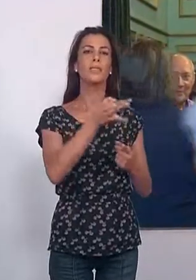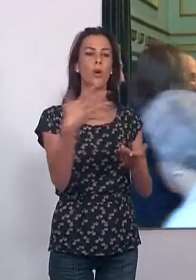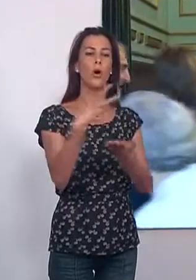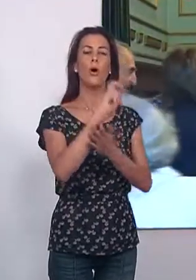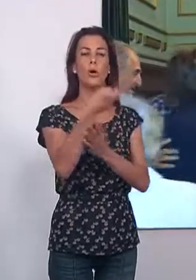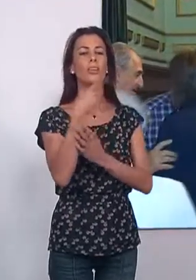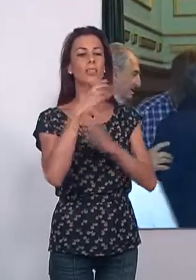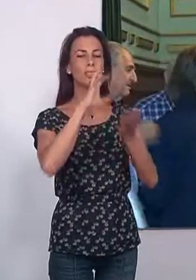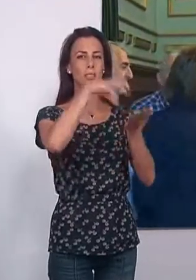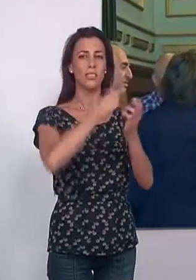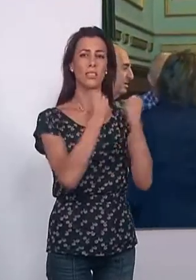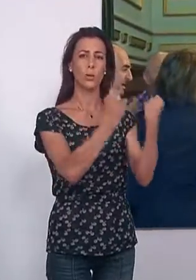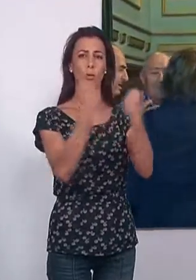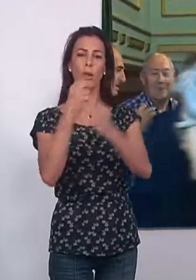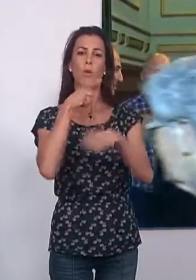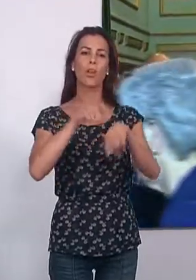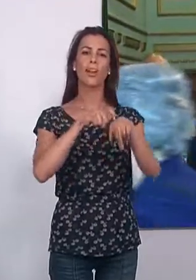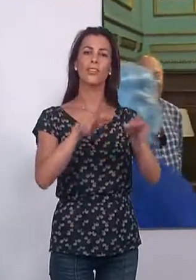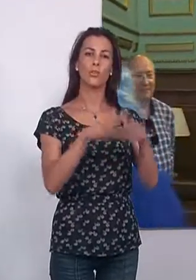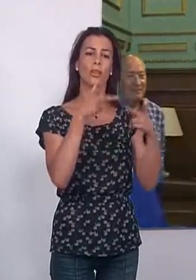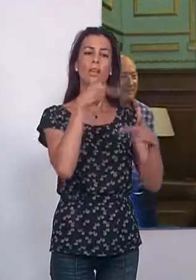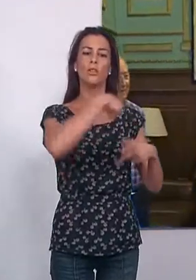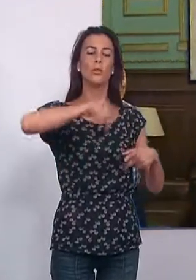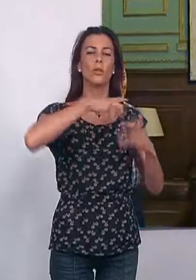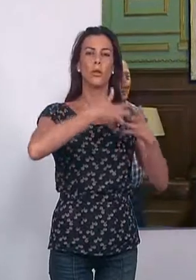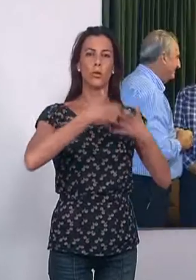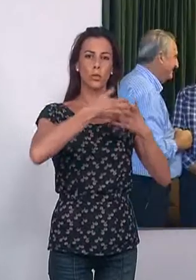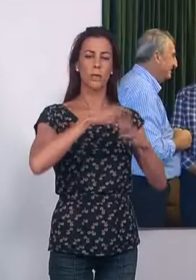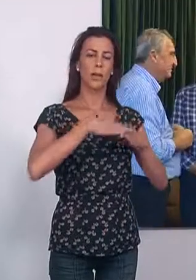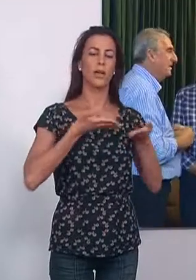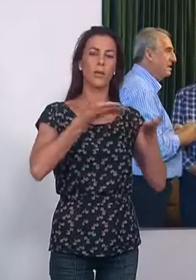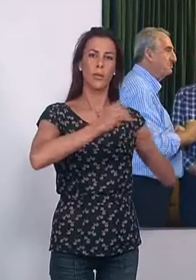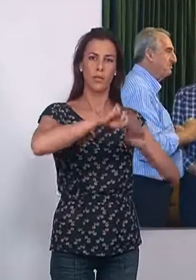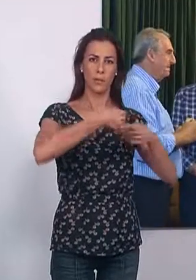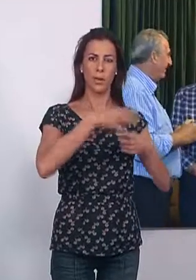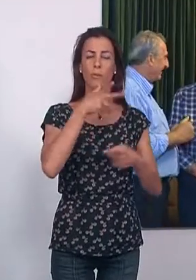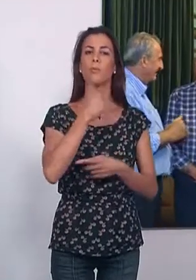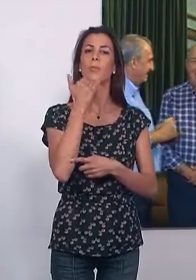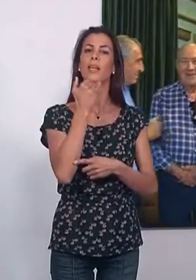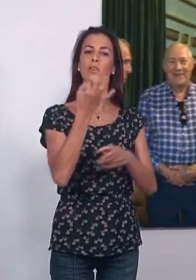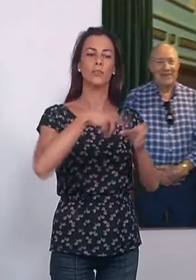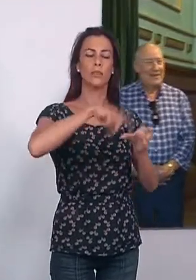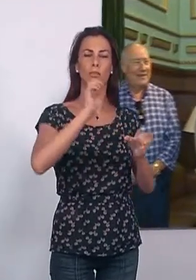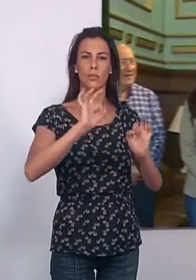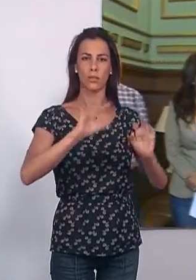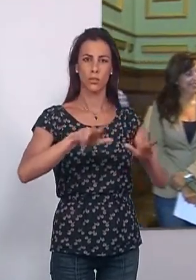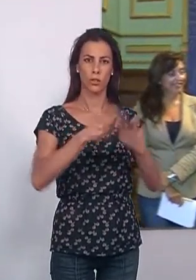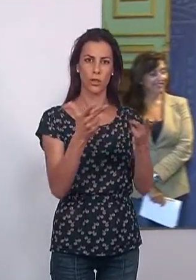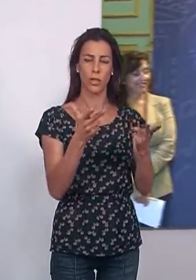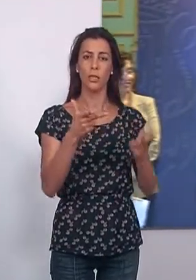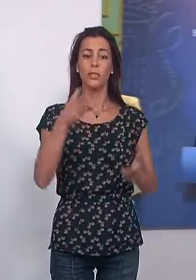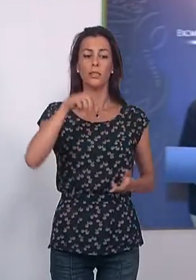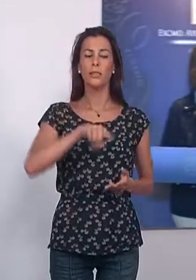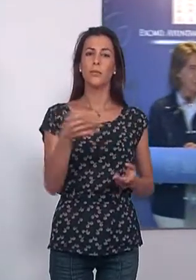instituciones de carácter social que luchan por ayudar a las familias en situación de riesgo de exclusión